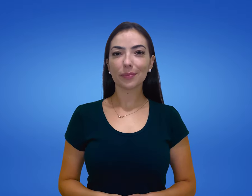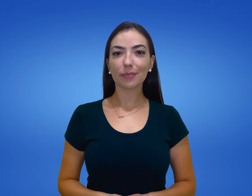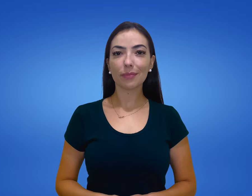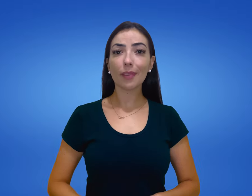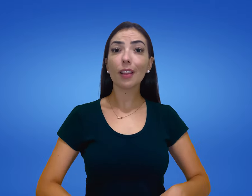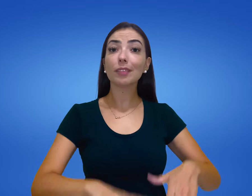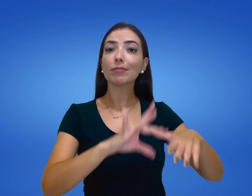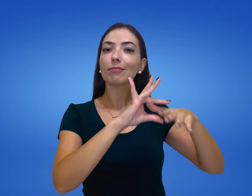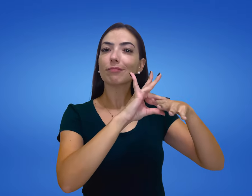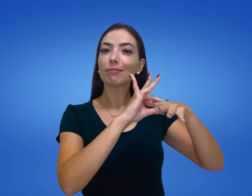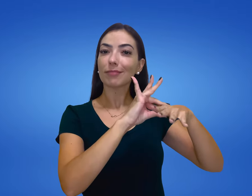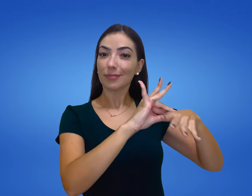Carne